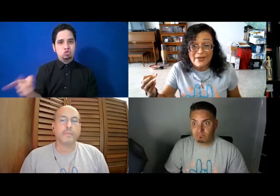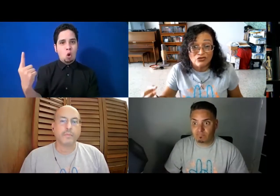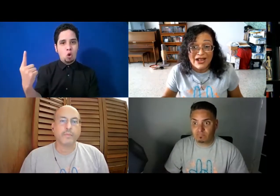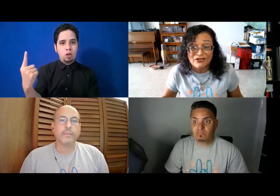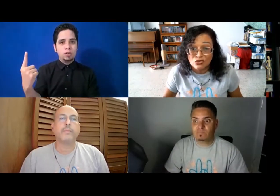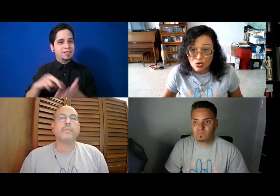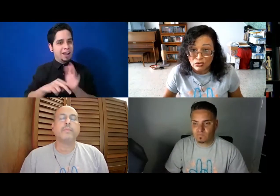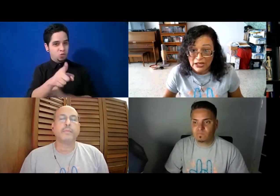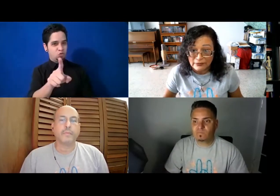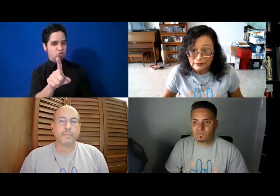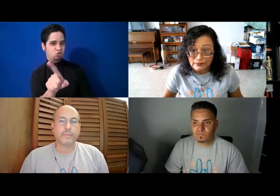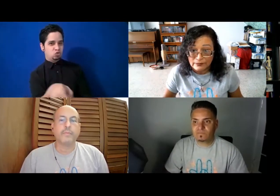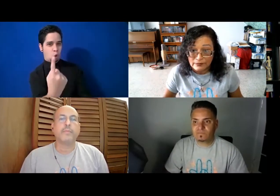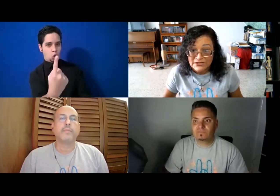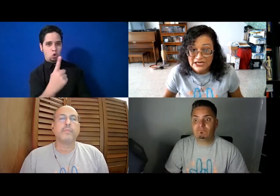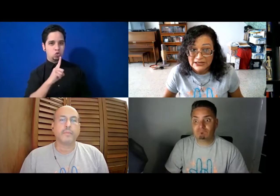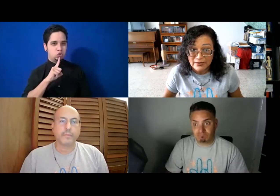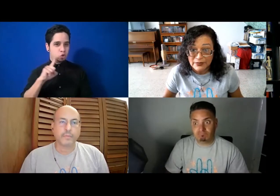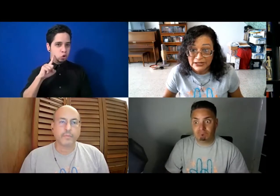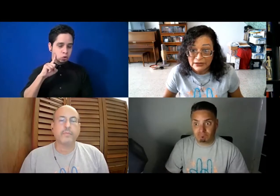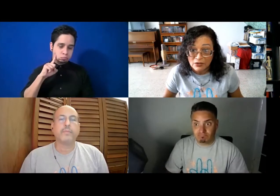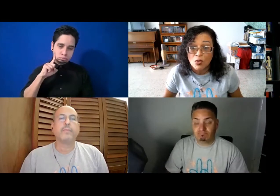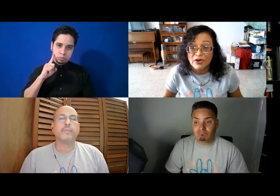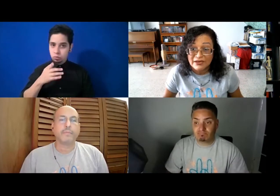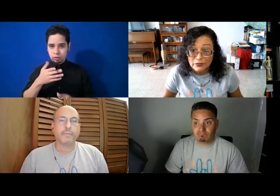persona sorda, sin intérprete, ¿cómo hacemos?